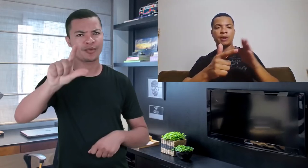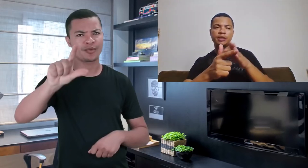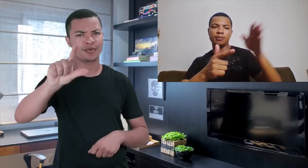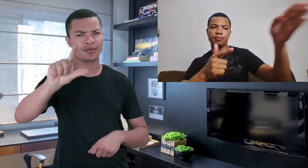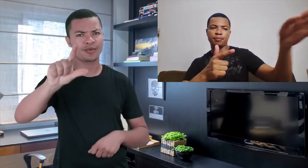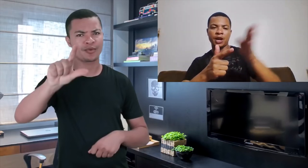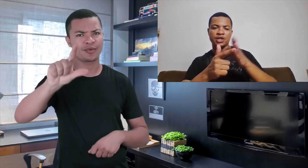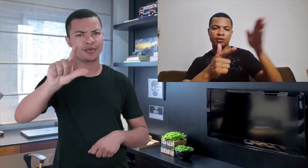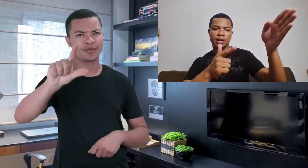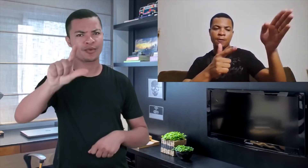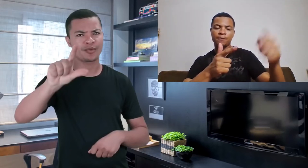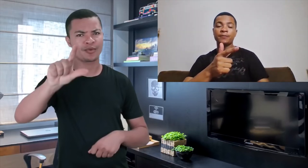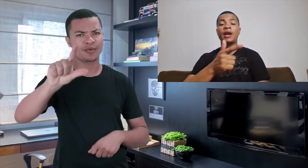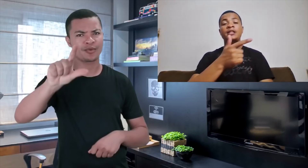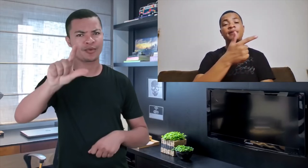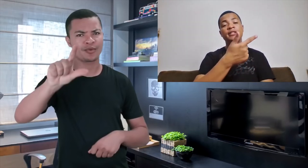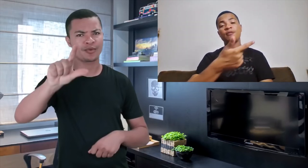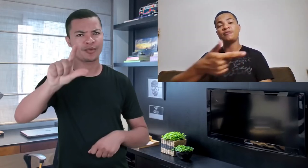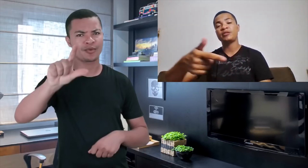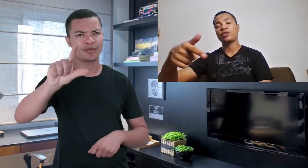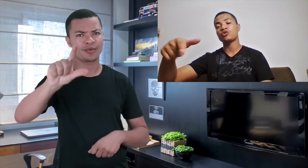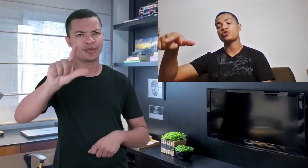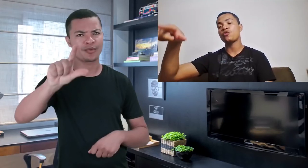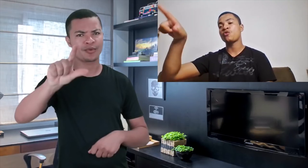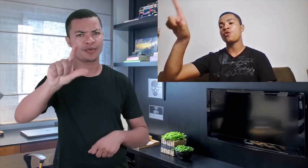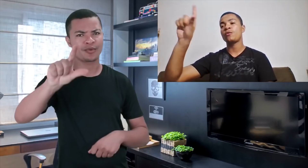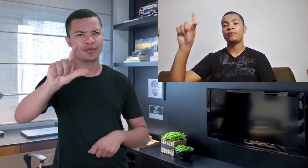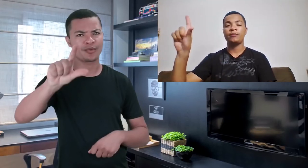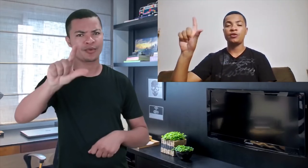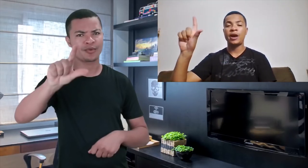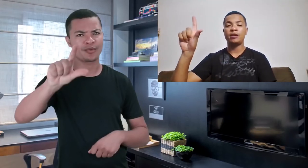a arminha pra diagonal. Aí, você faz esse movimento aqui, ó. Jogou, virou L em pé.